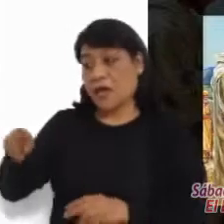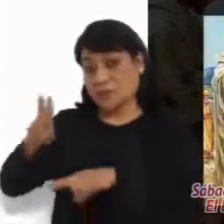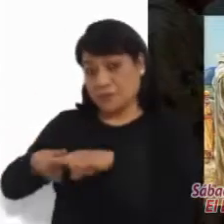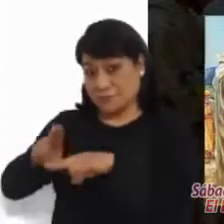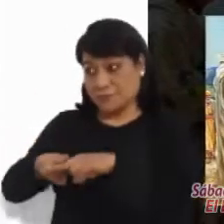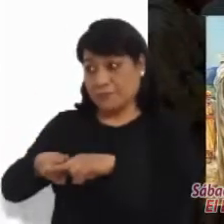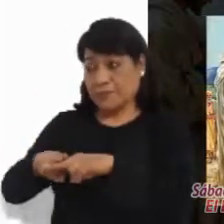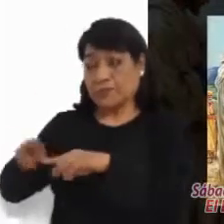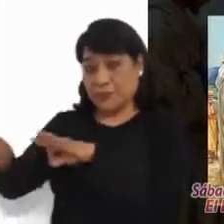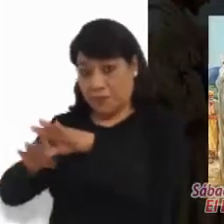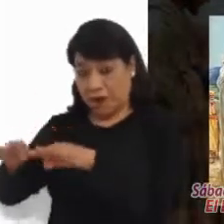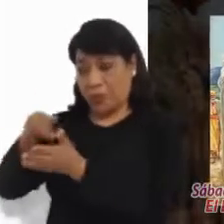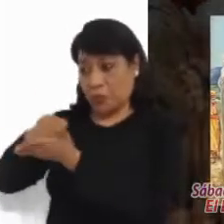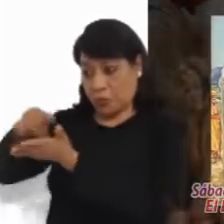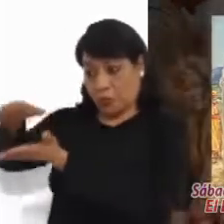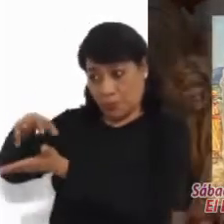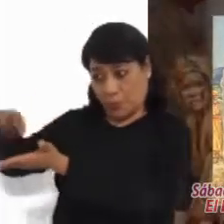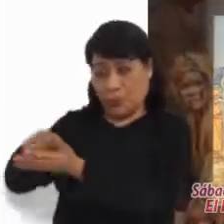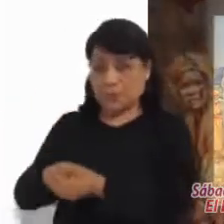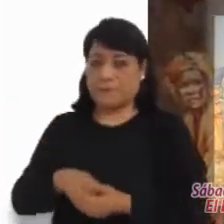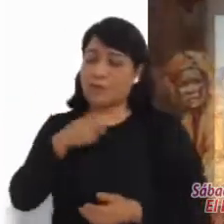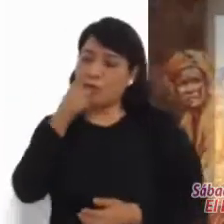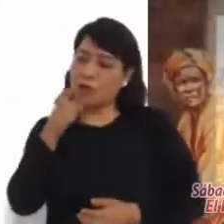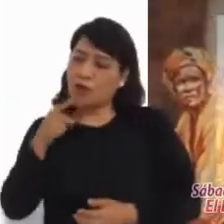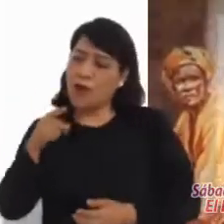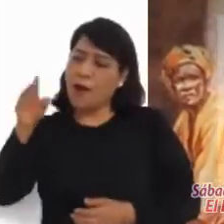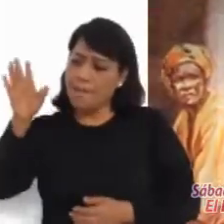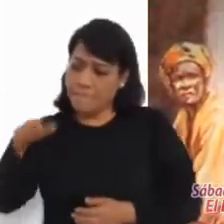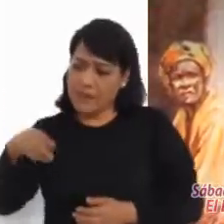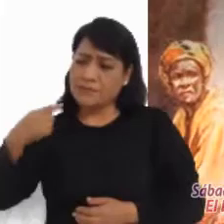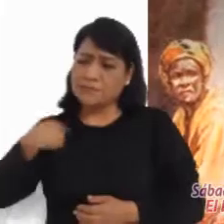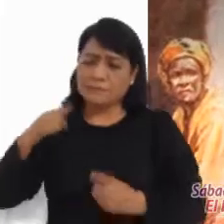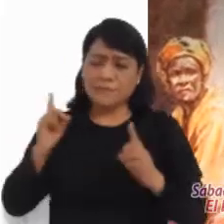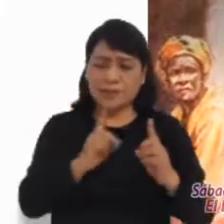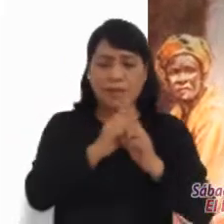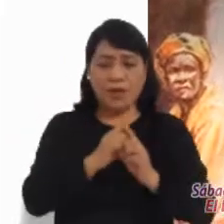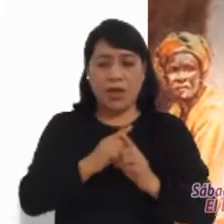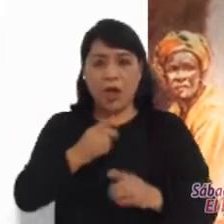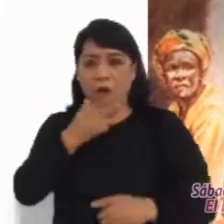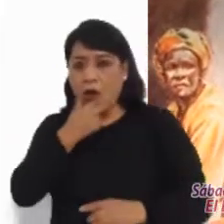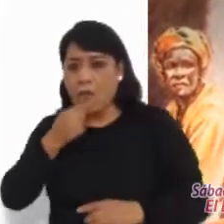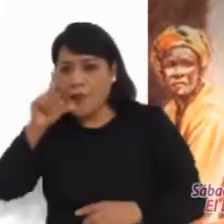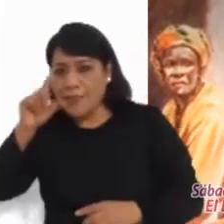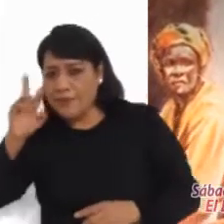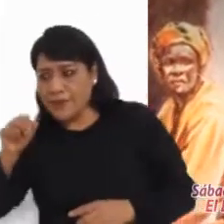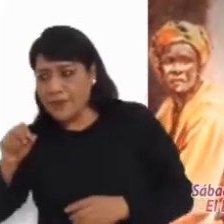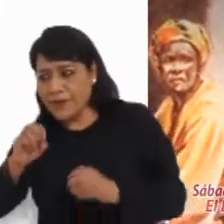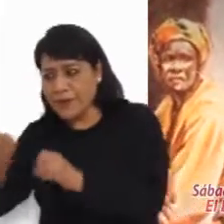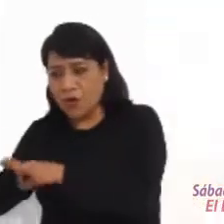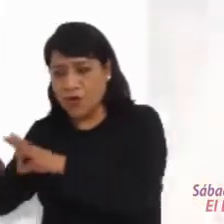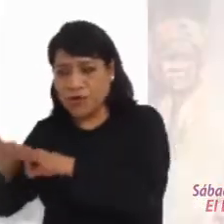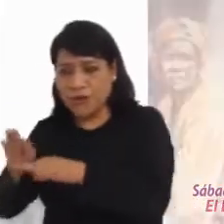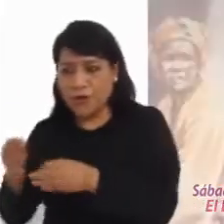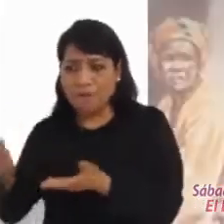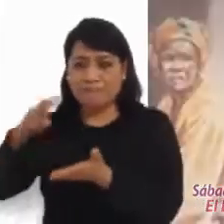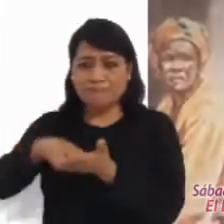recaudador de impuestos, y le dijo, Sígueme. Él dejándolo todo, se levantó y lo siguió.